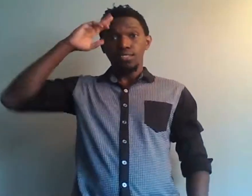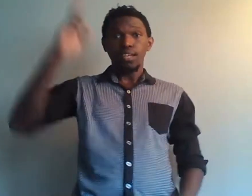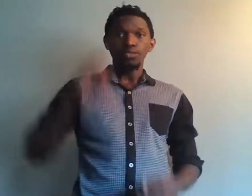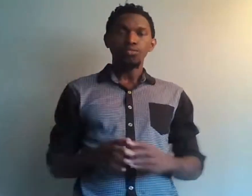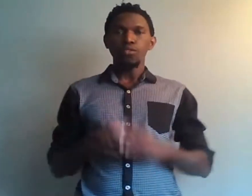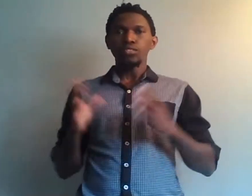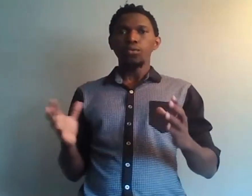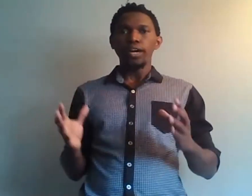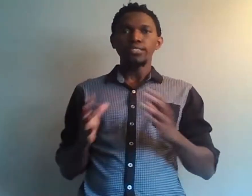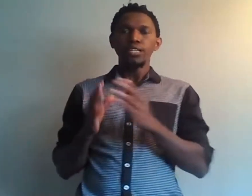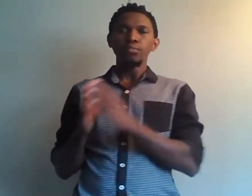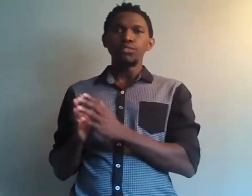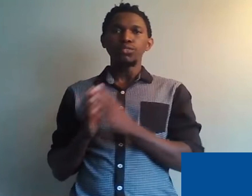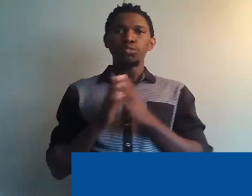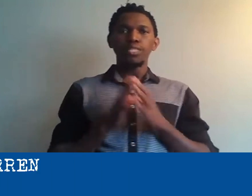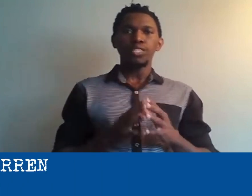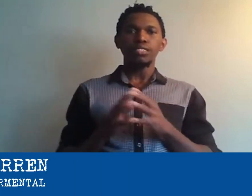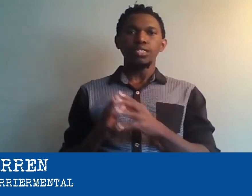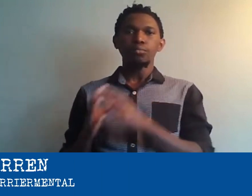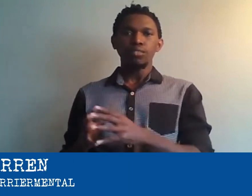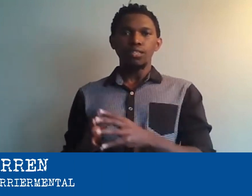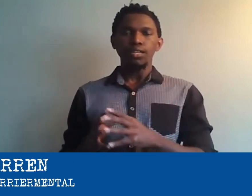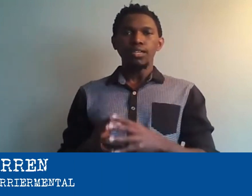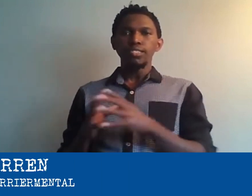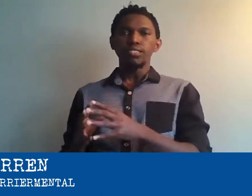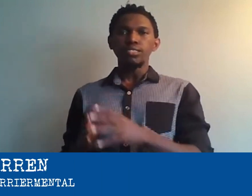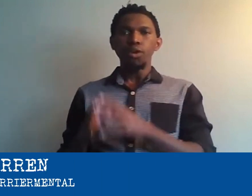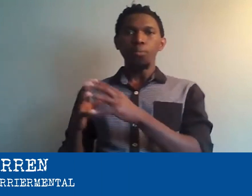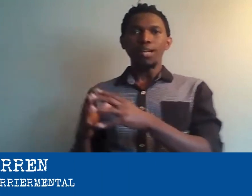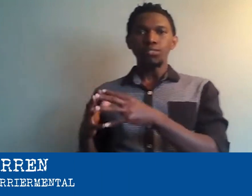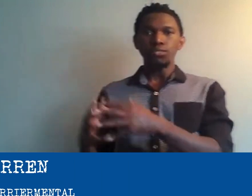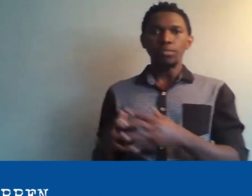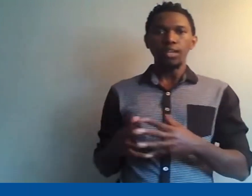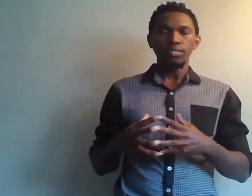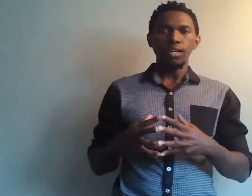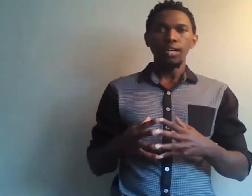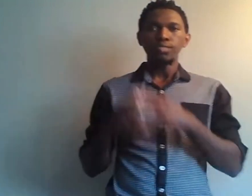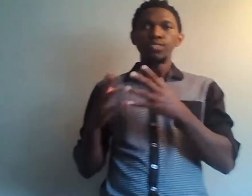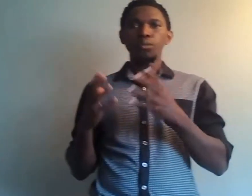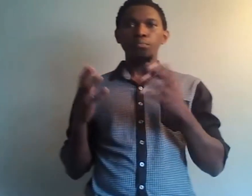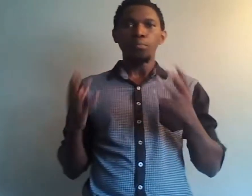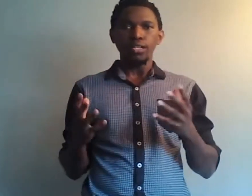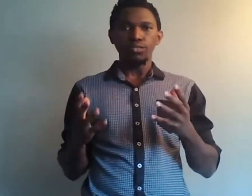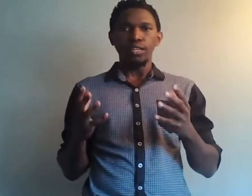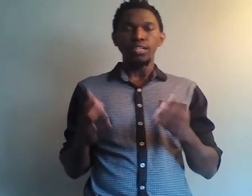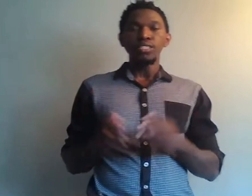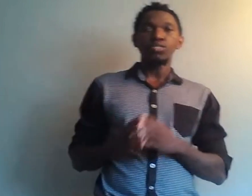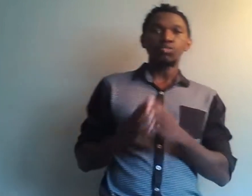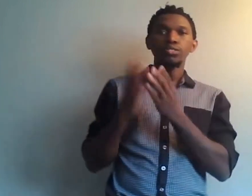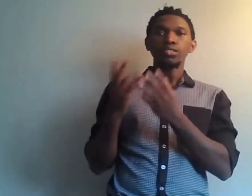Salut, moi c'est Warren et bienvenue sur ma chaîne Guérie Mentale. Ici, on parle d'entreprenariat et de développement personnel. Ce sont des